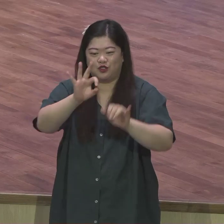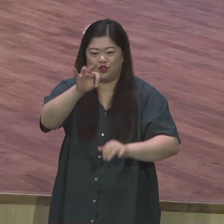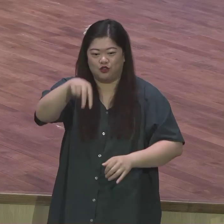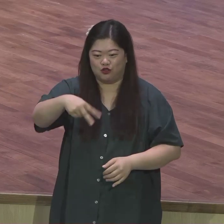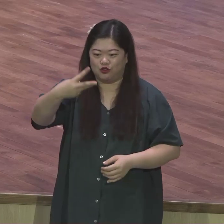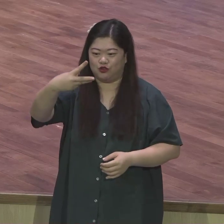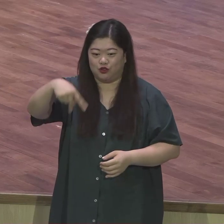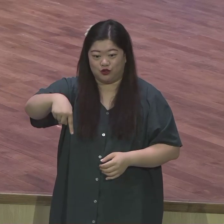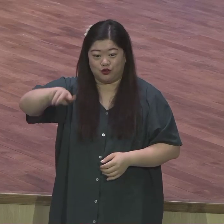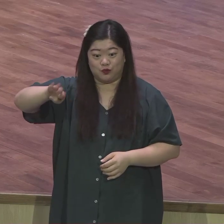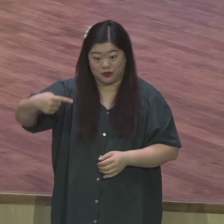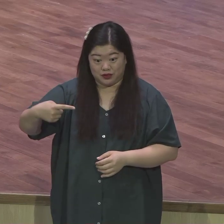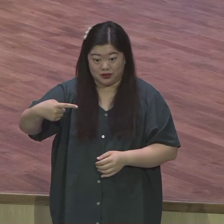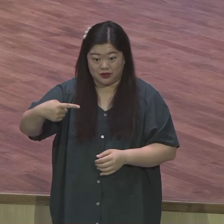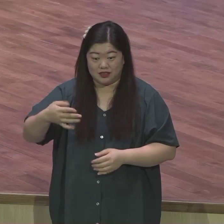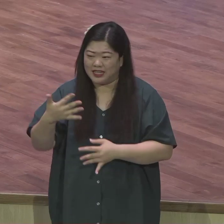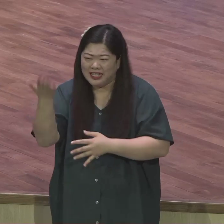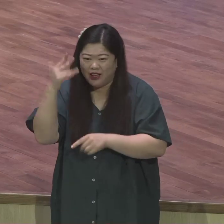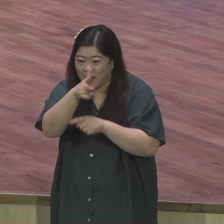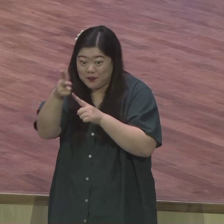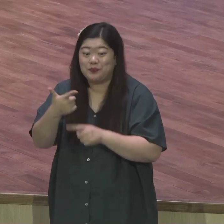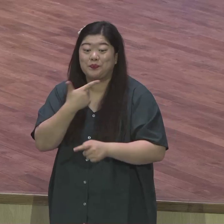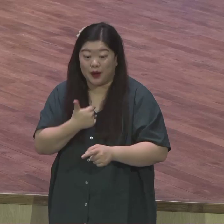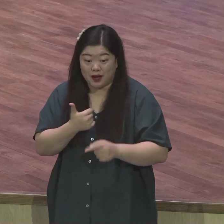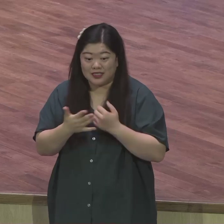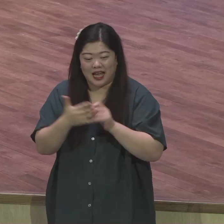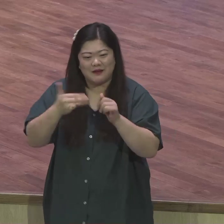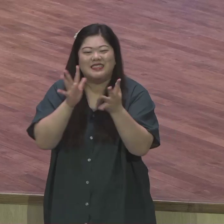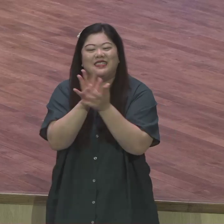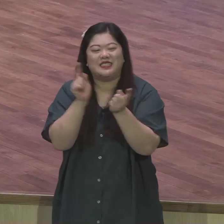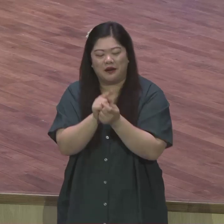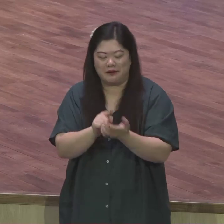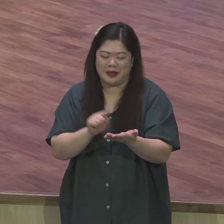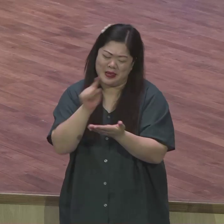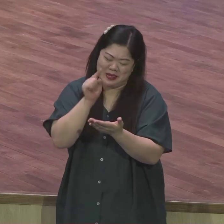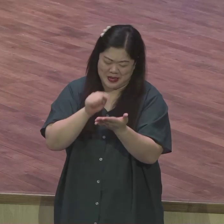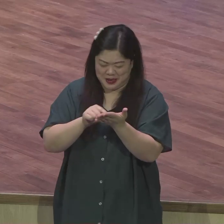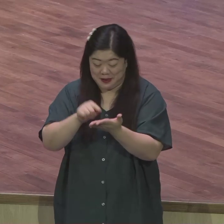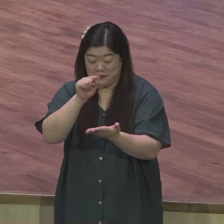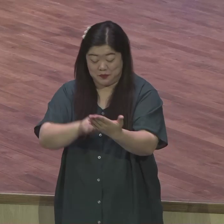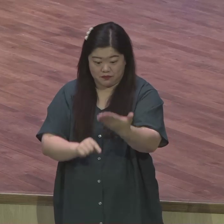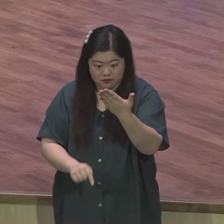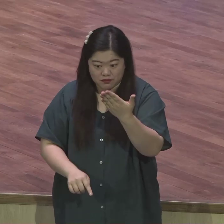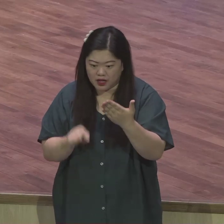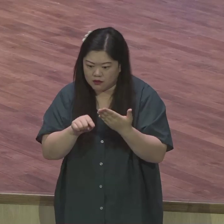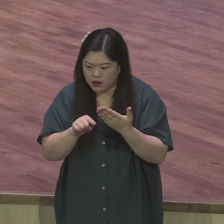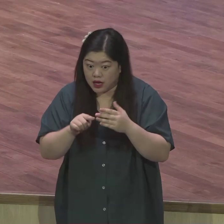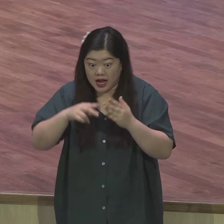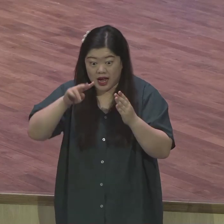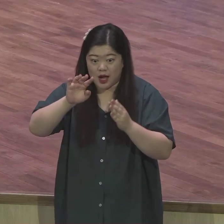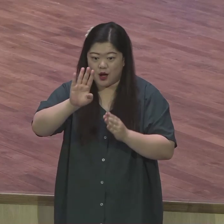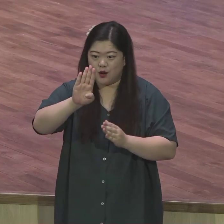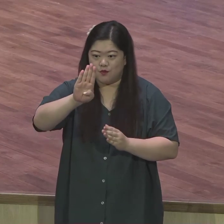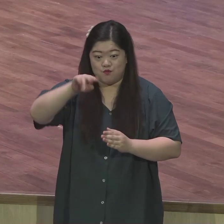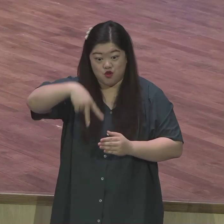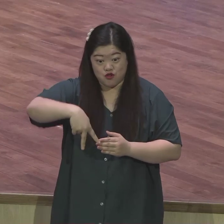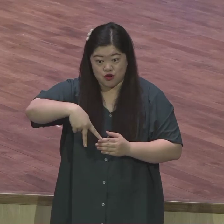1만이 넘는가 엄청 많이 봤더라고 내가 보니까 내가 막 영접 메시지 하는 뒤에 사람들이 나와 있는 것도 몰라서